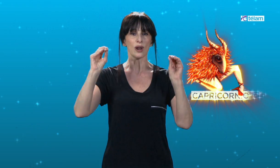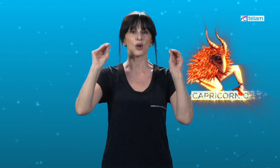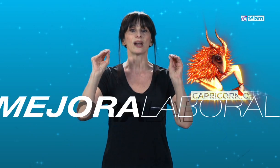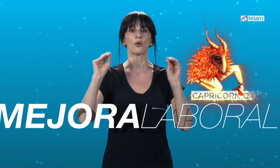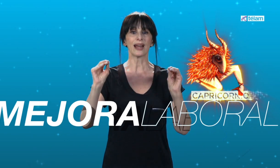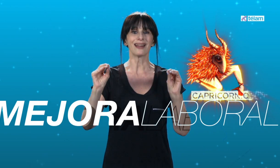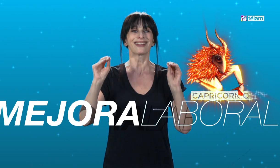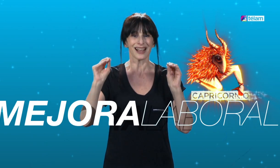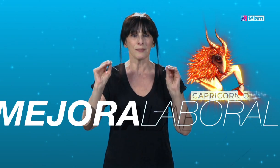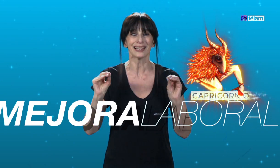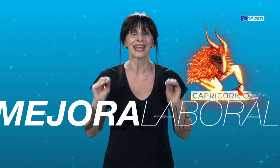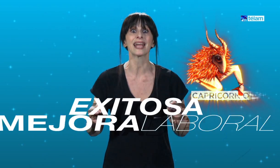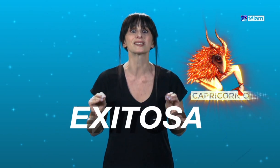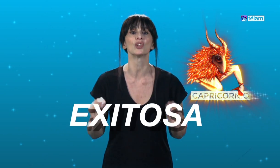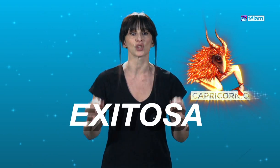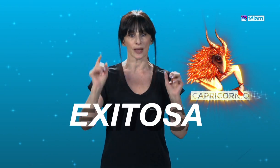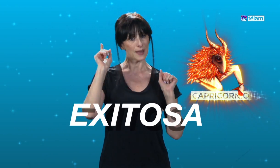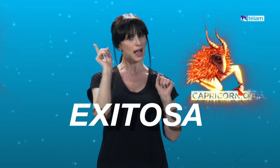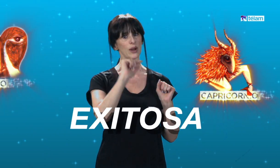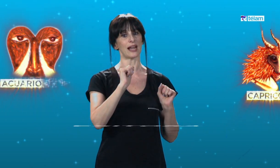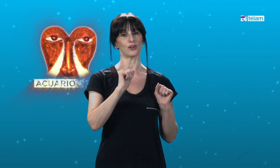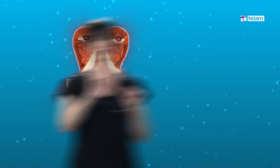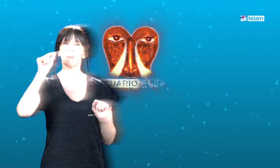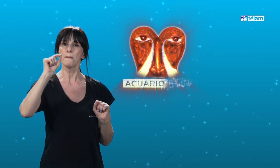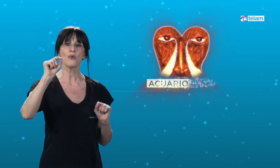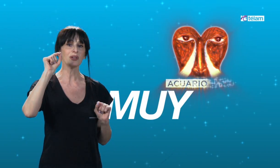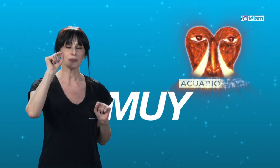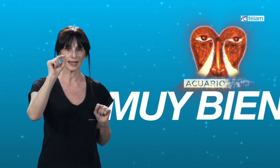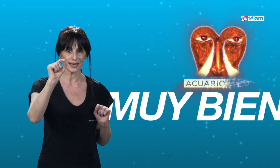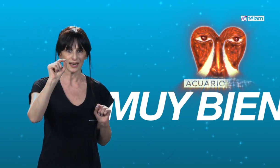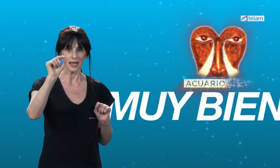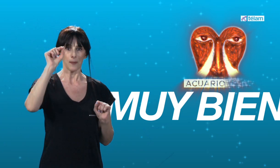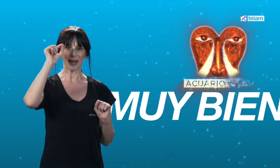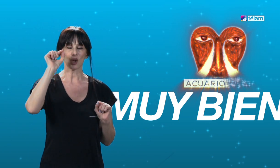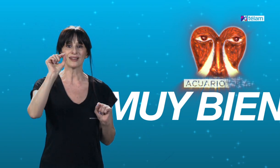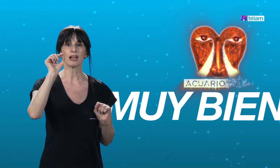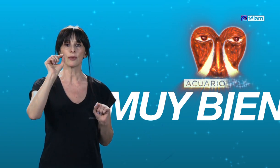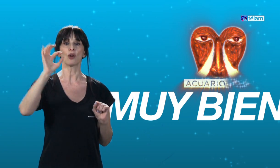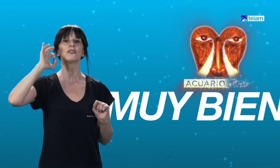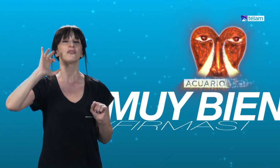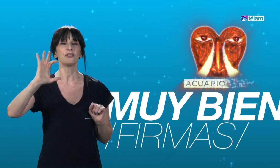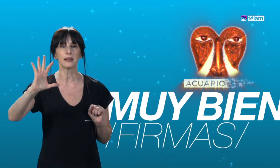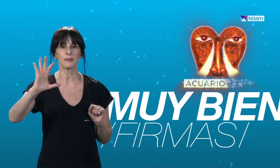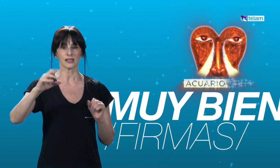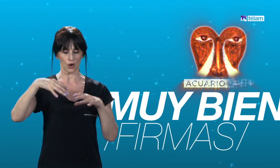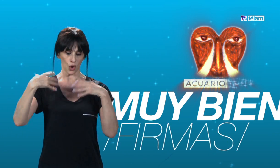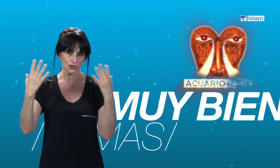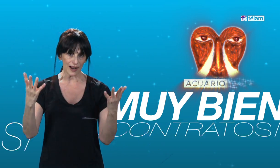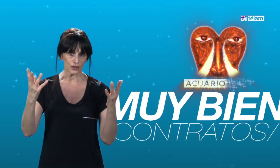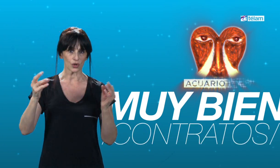una mejora laboral realmente exitosa. Acuarianos, muy bien para lo que tenga que ver con firmas o contratos